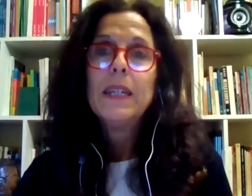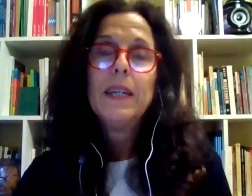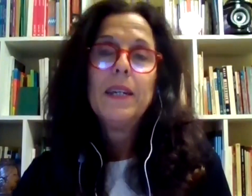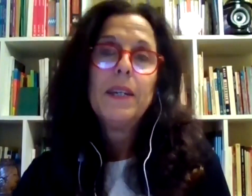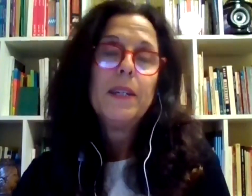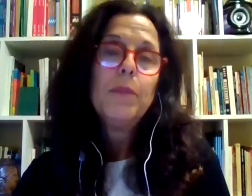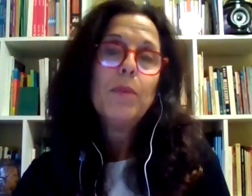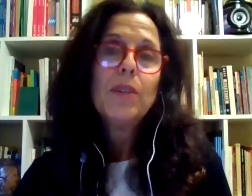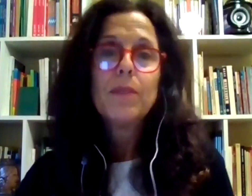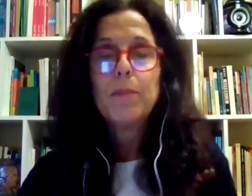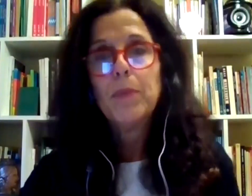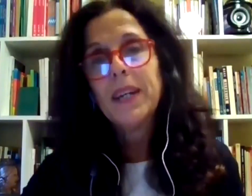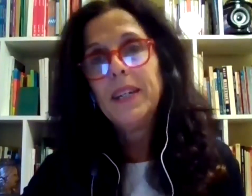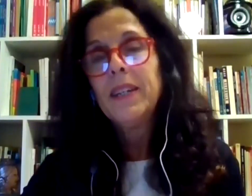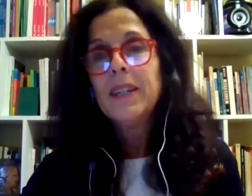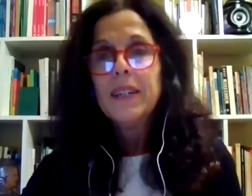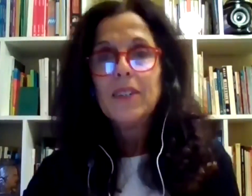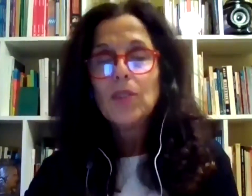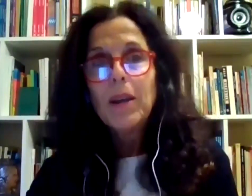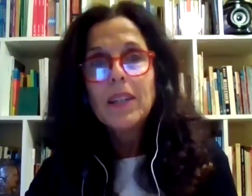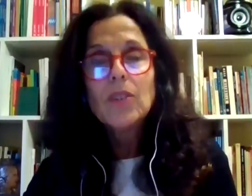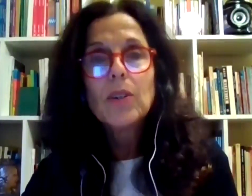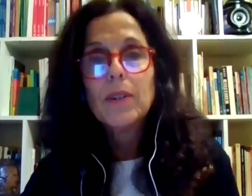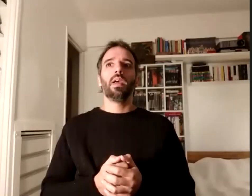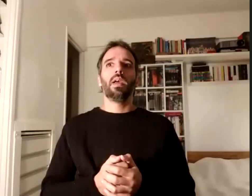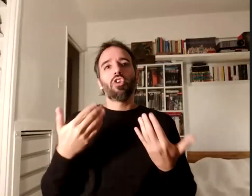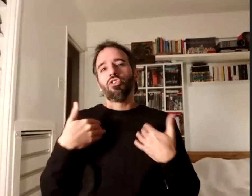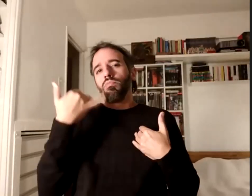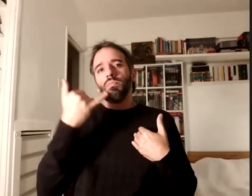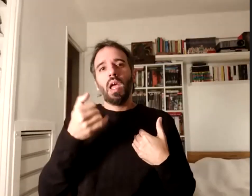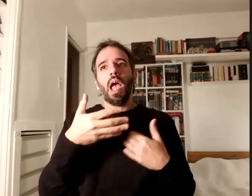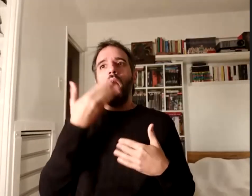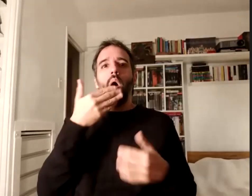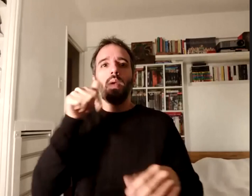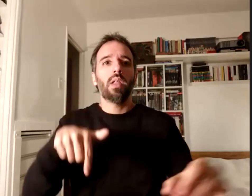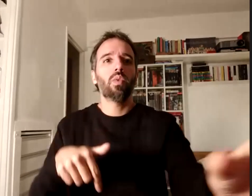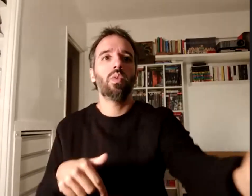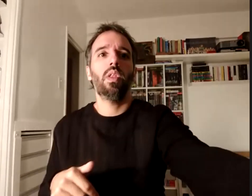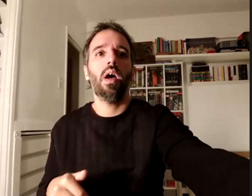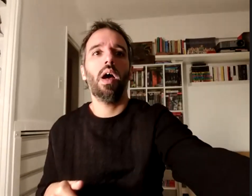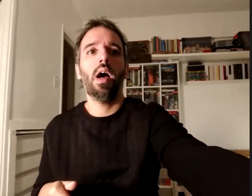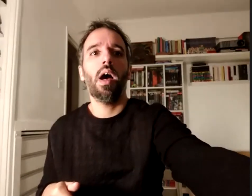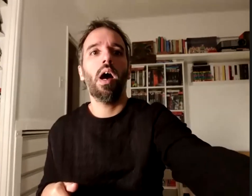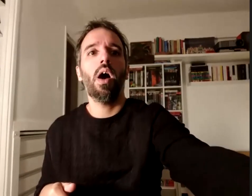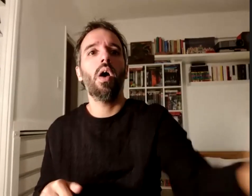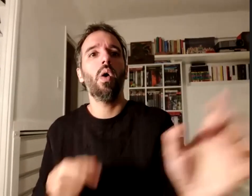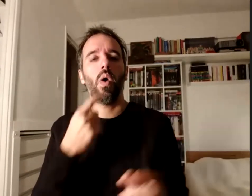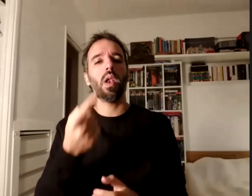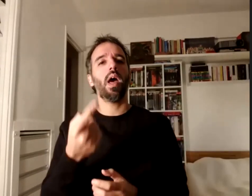y bueno, por ahí estoy hablando ahora como muy a una comunidad universitaria,